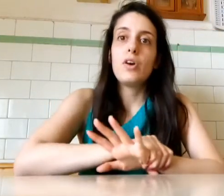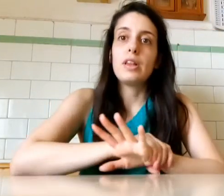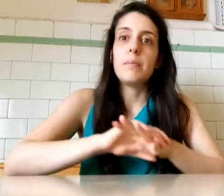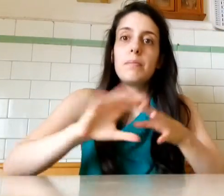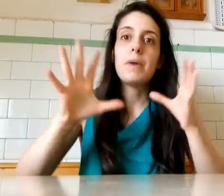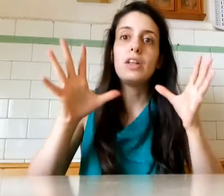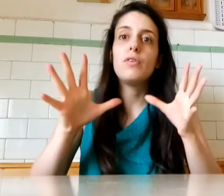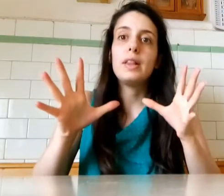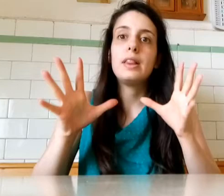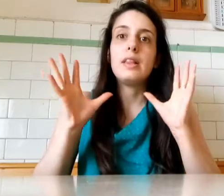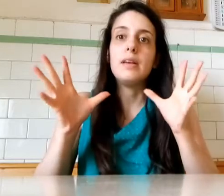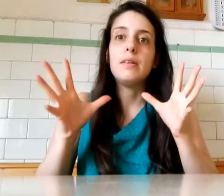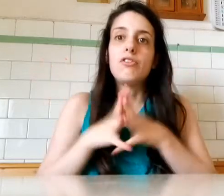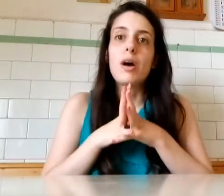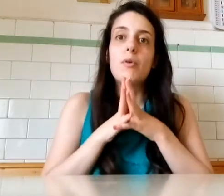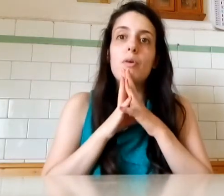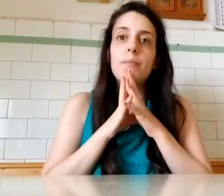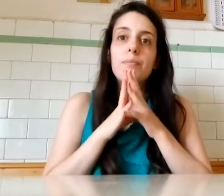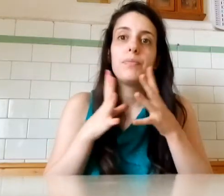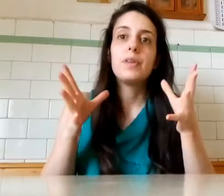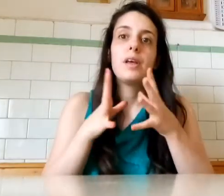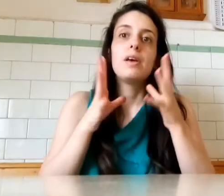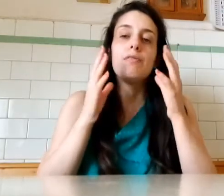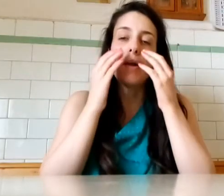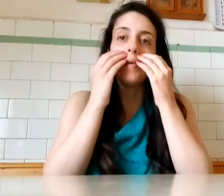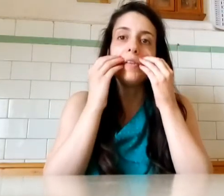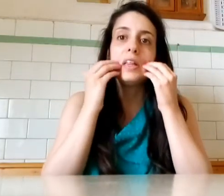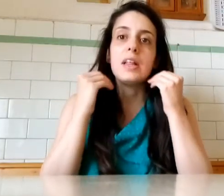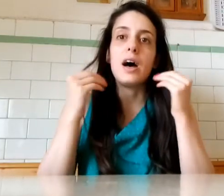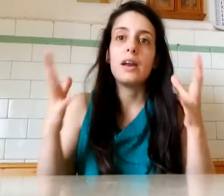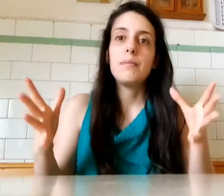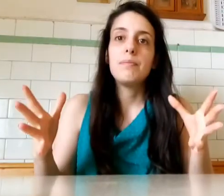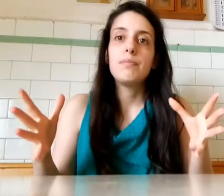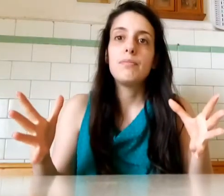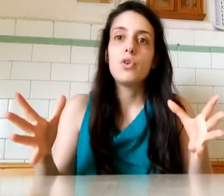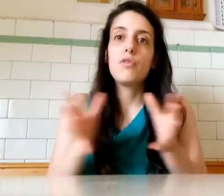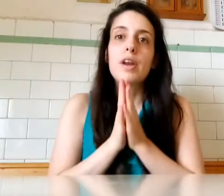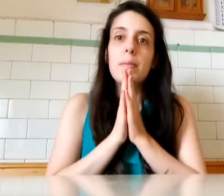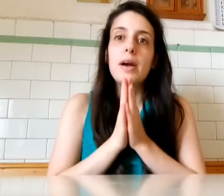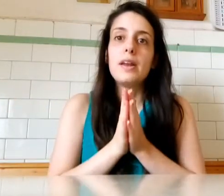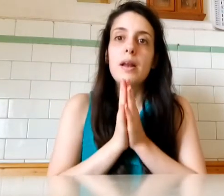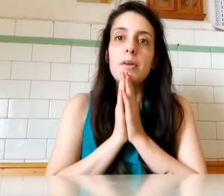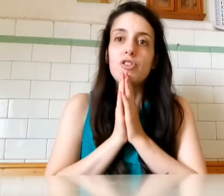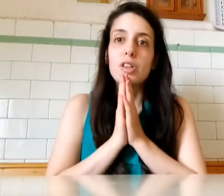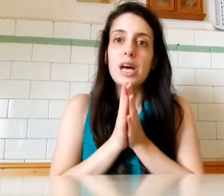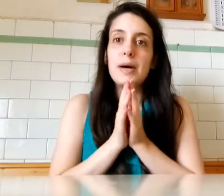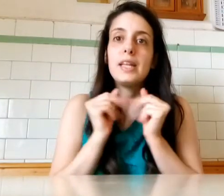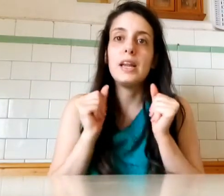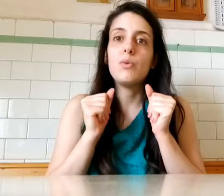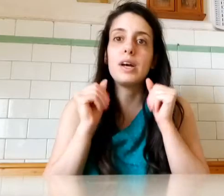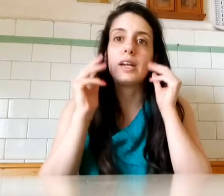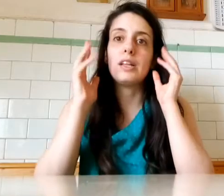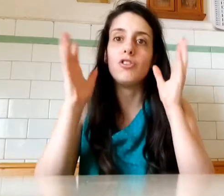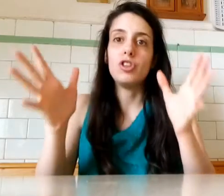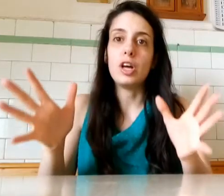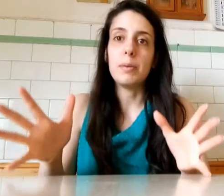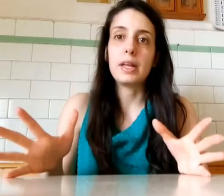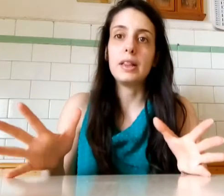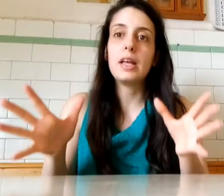se mai dovessi Diciamo Farmi visitare Non lo farei mai Nella mia città Ma andrei in una grande città Perché queste